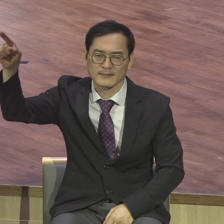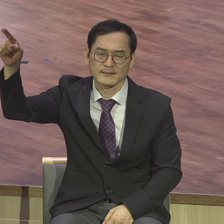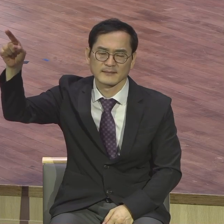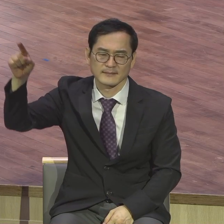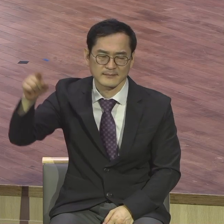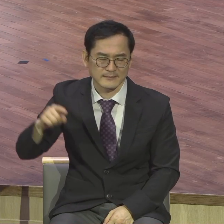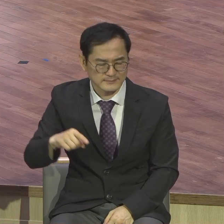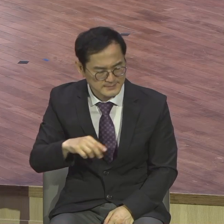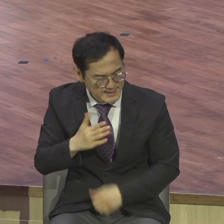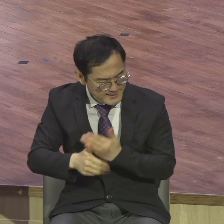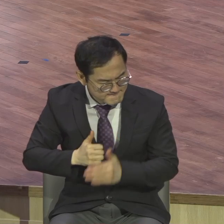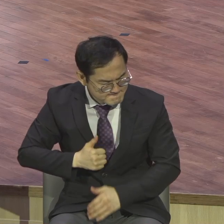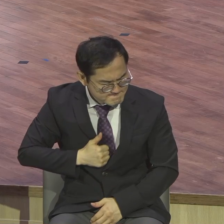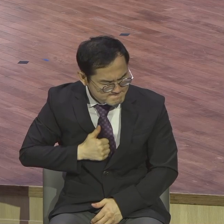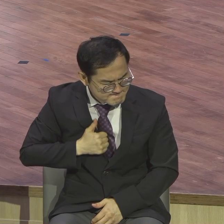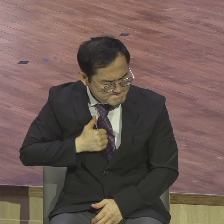동시에 엄청난 책임이 있는 것